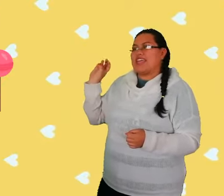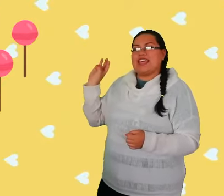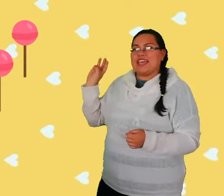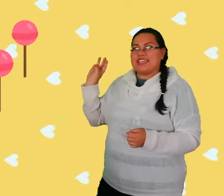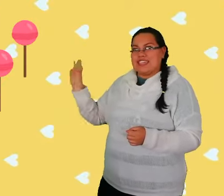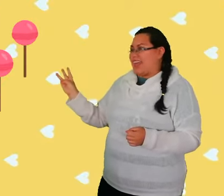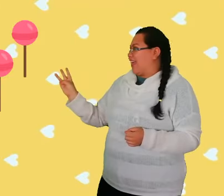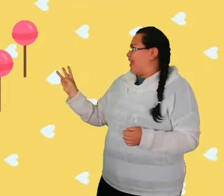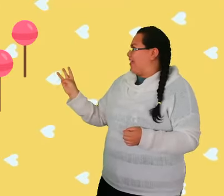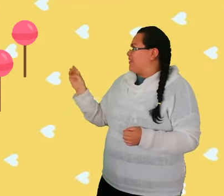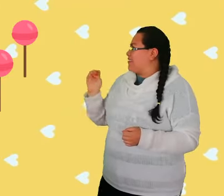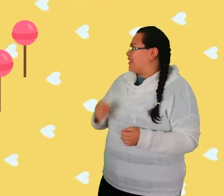tres,